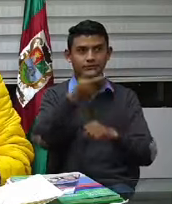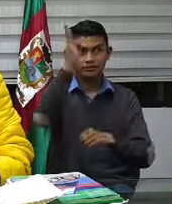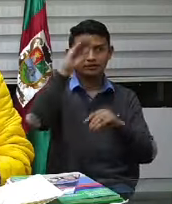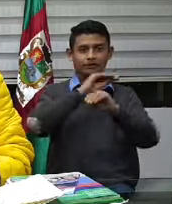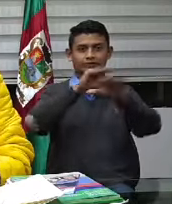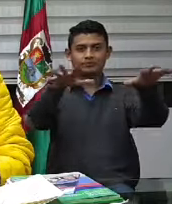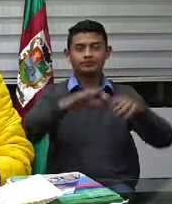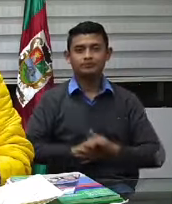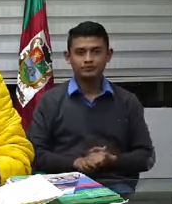gracias gracias gracias Gracias.